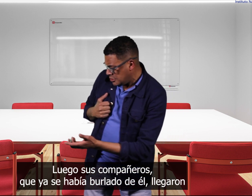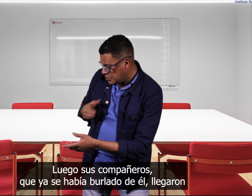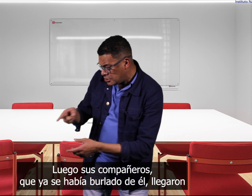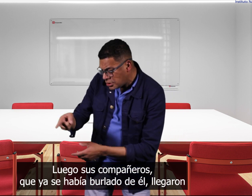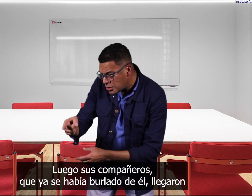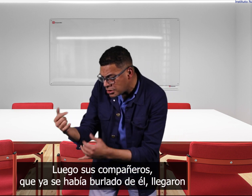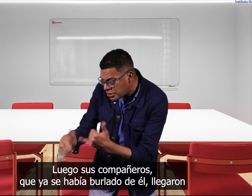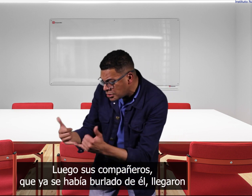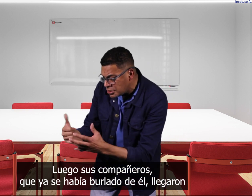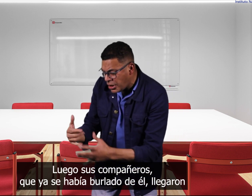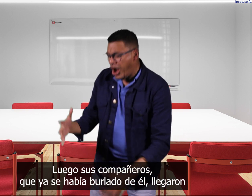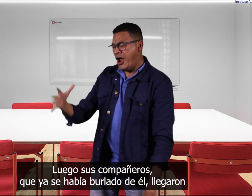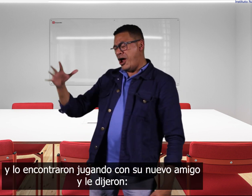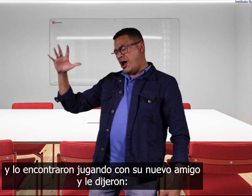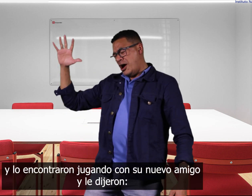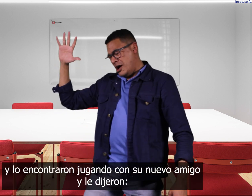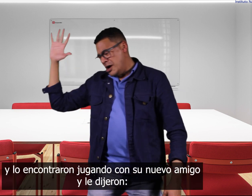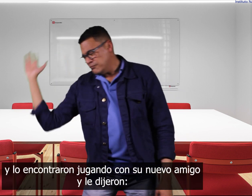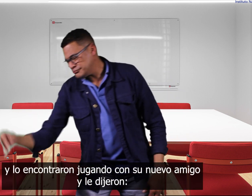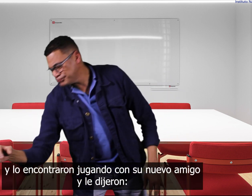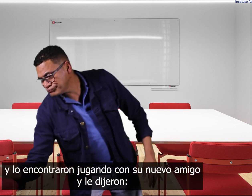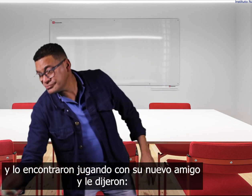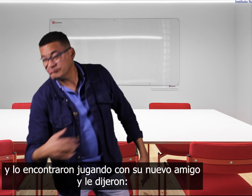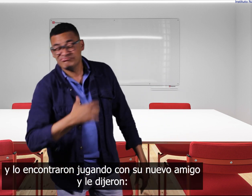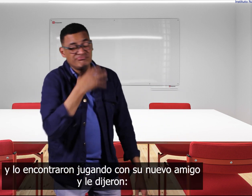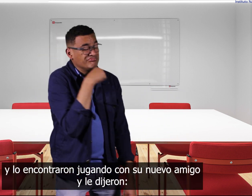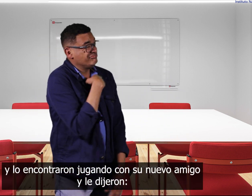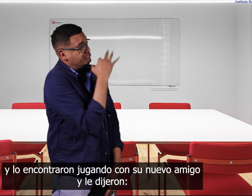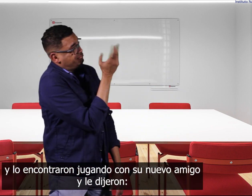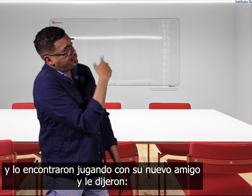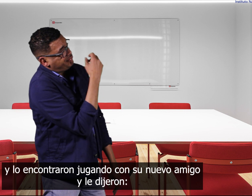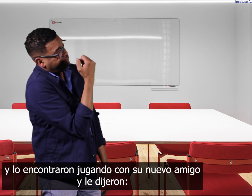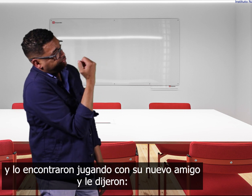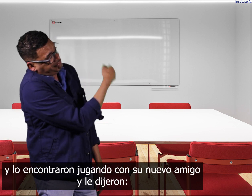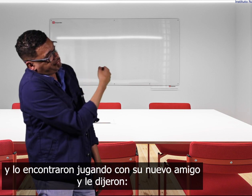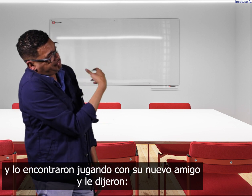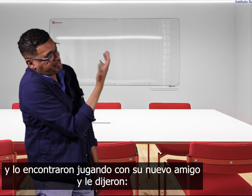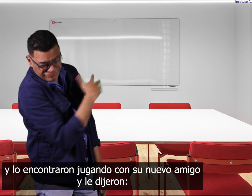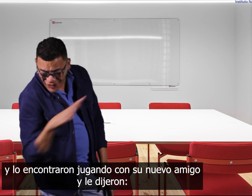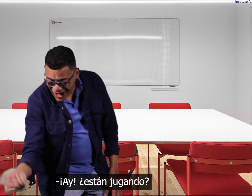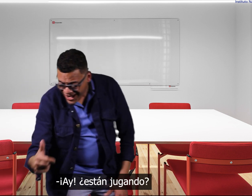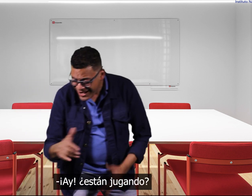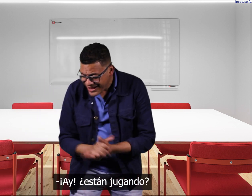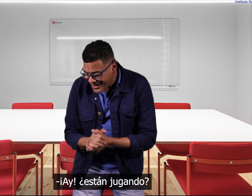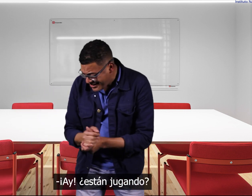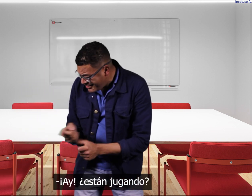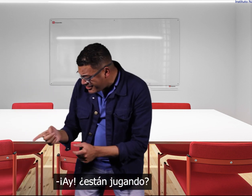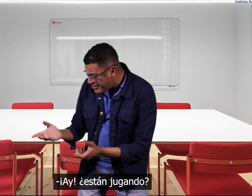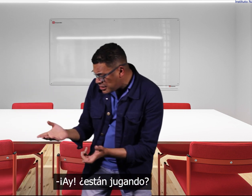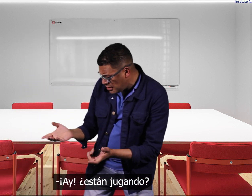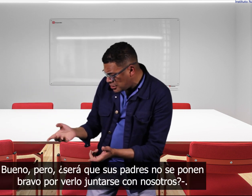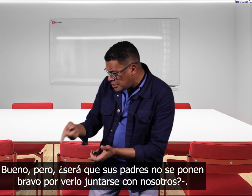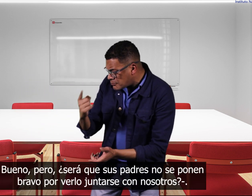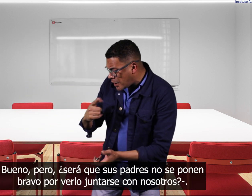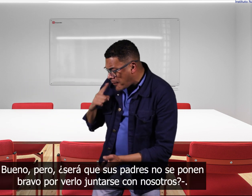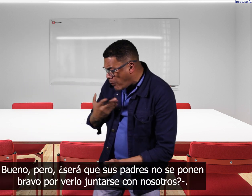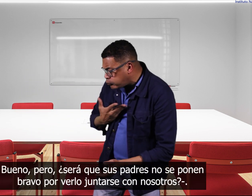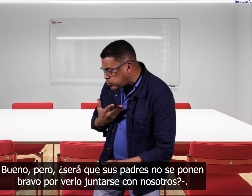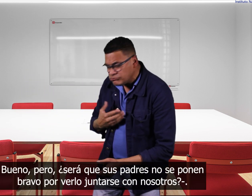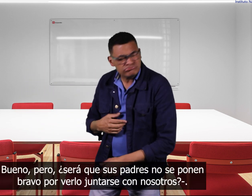ya se habían burlado de él llegaron y lo encontraron jugando con su nuevo amigo y le dijeron ay están jugando bueno pero será que sus padres